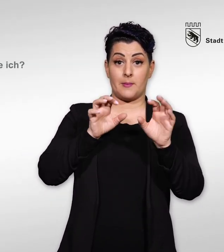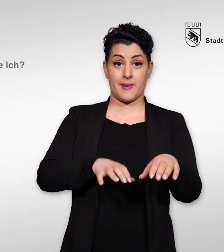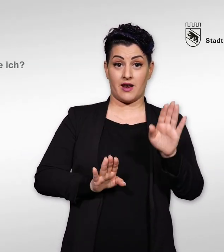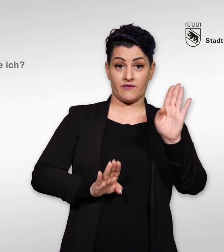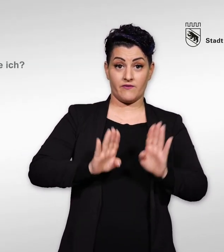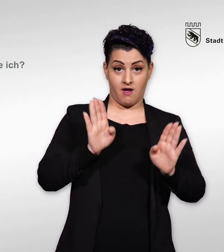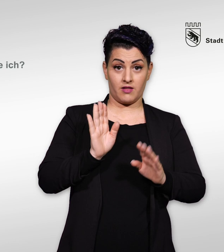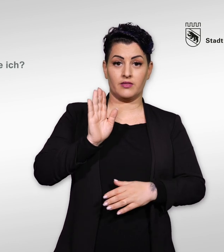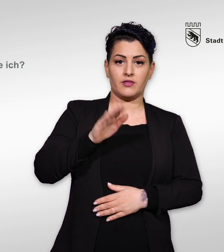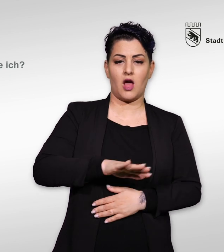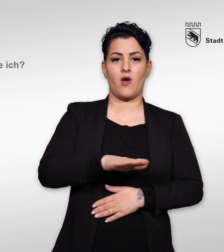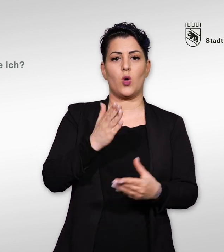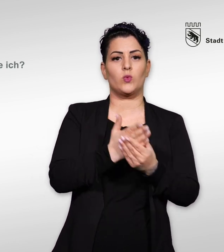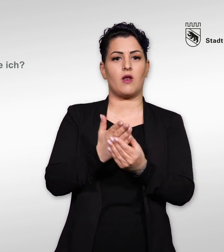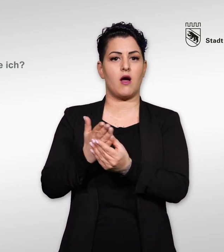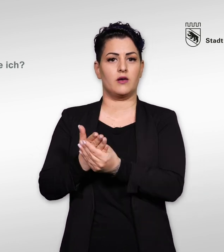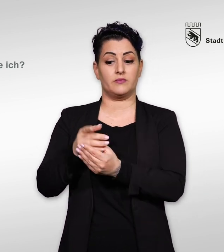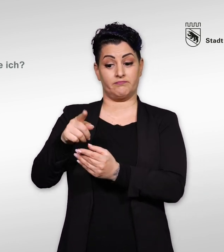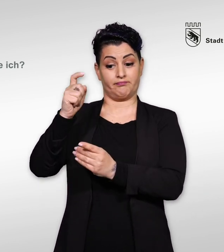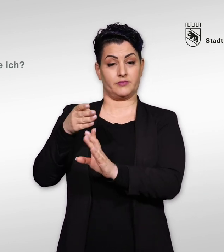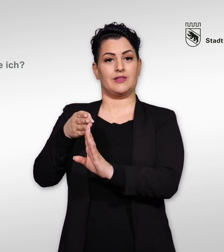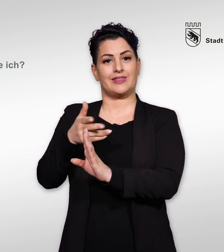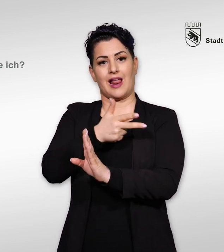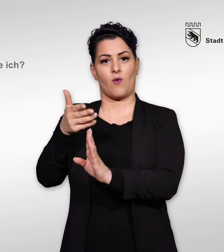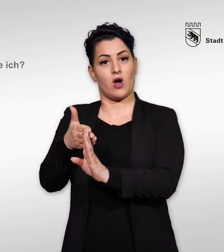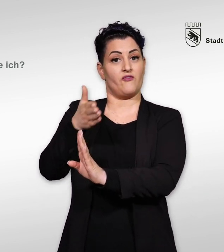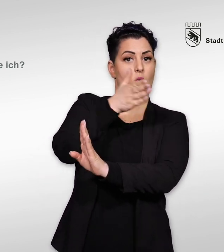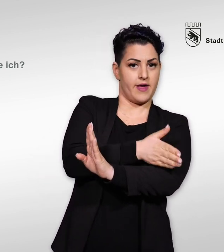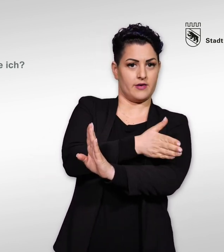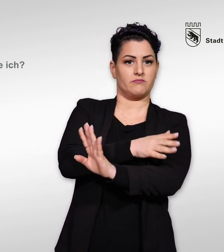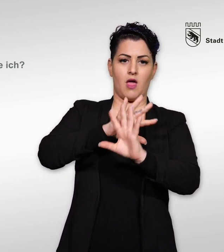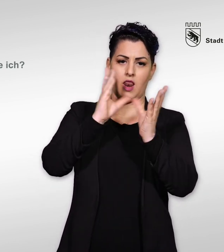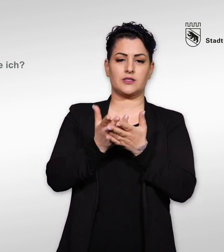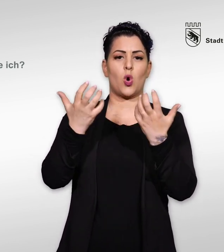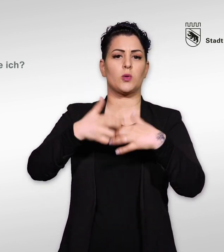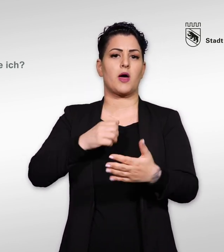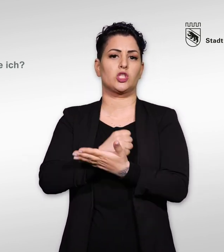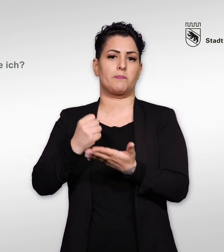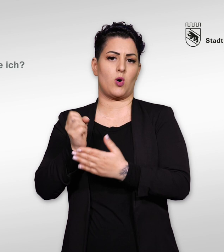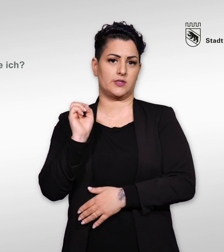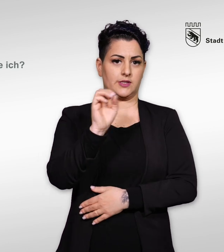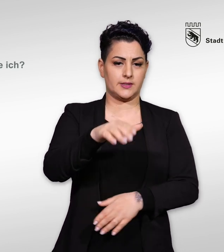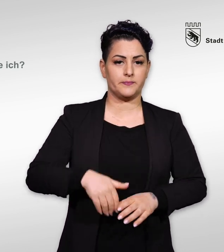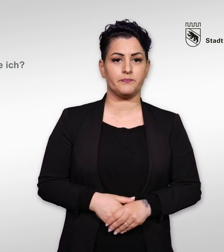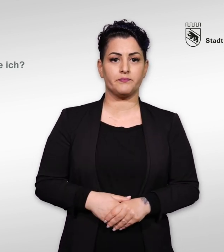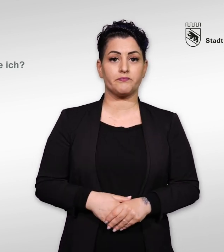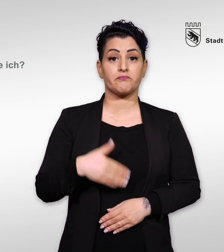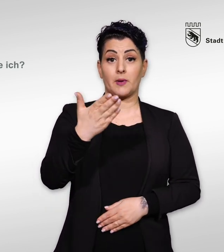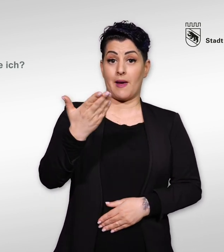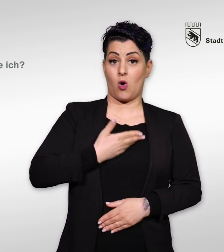Wenn Sie in der Stadt Bern wählen dürfen, senden wir Ihnen alle Unterlagen drei Wochen vor der Wahl automatisch per Post zu.